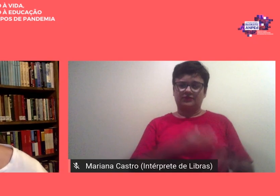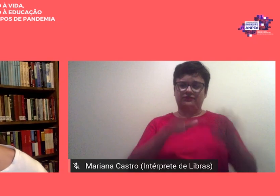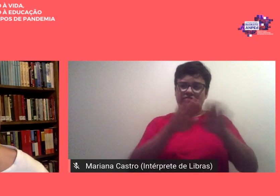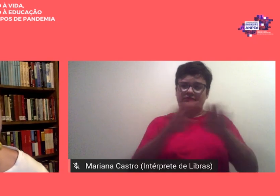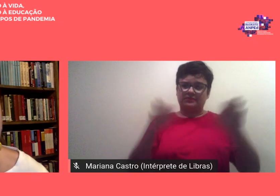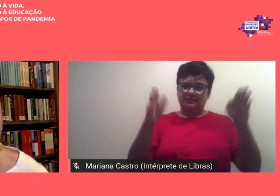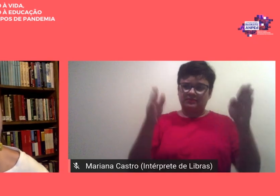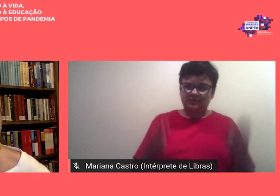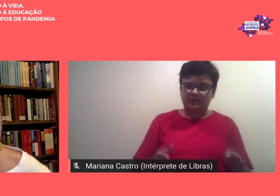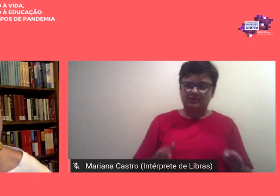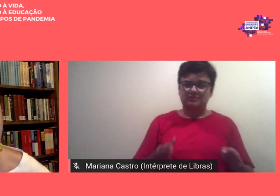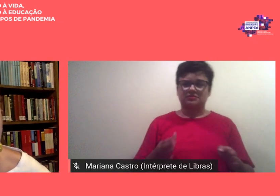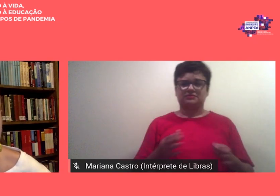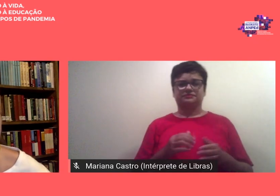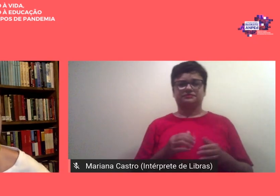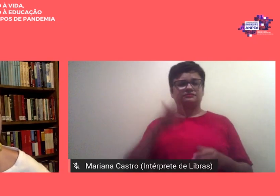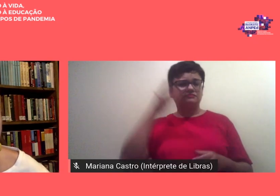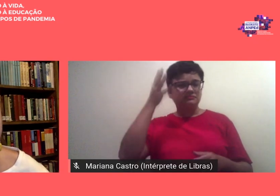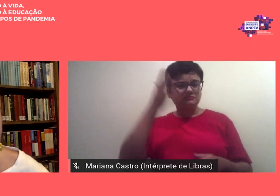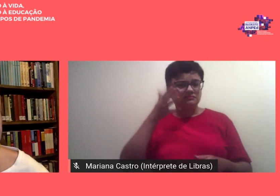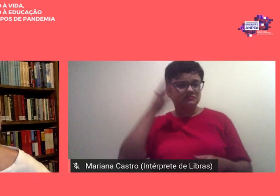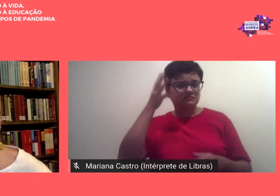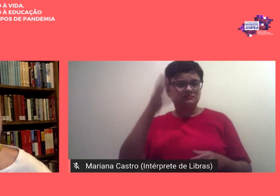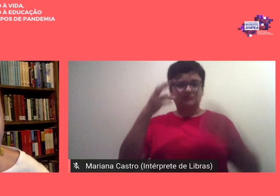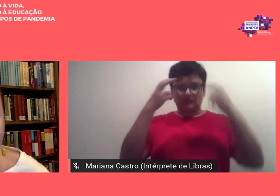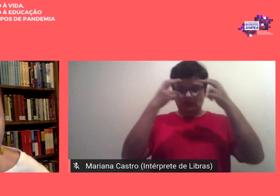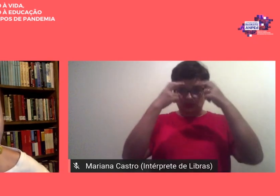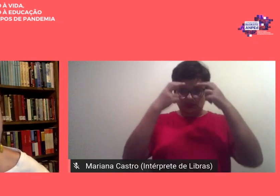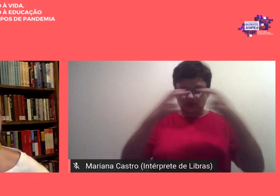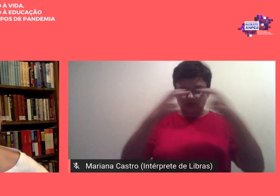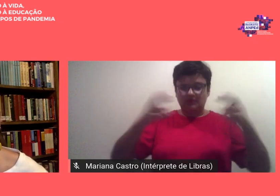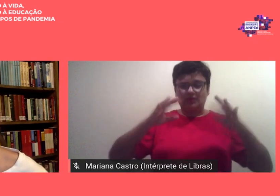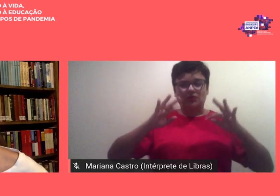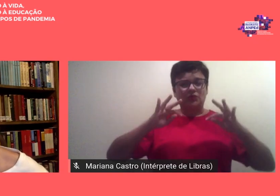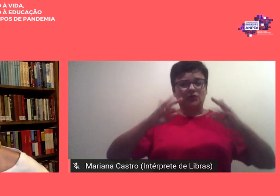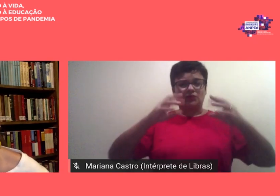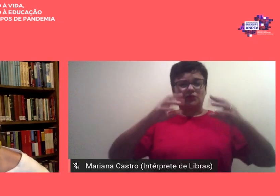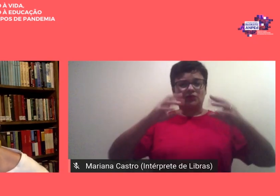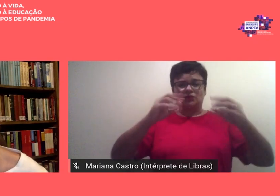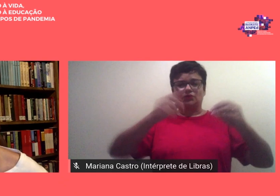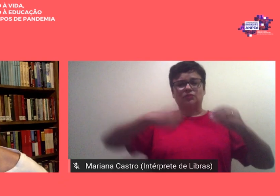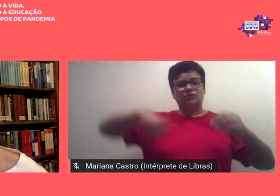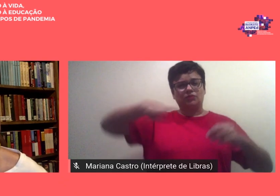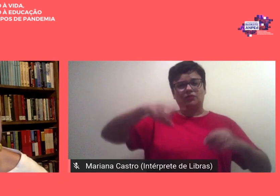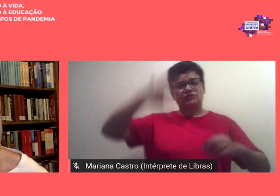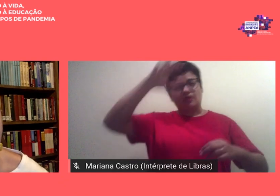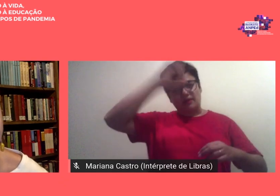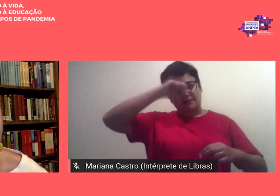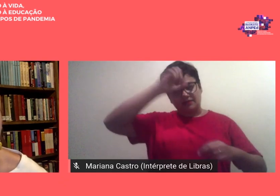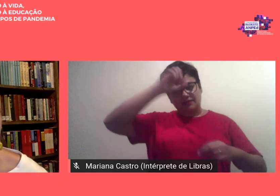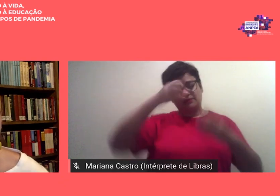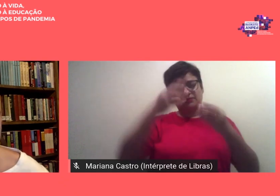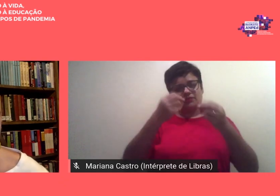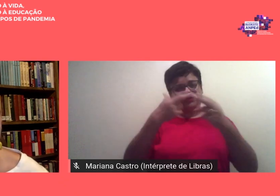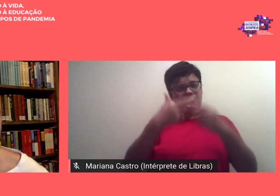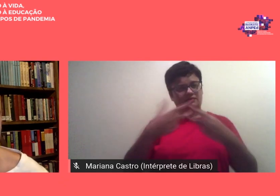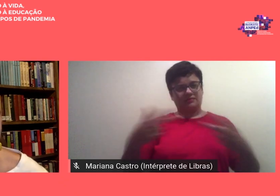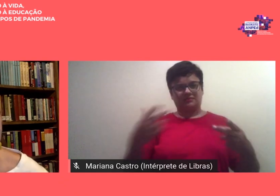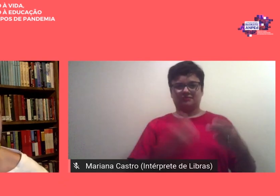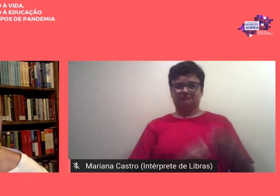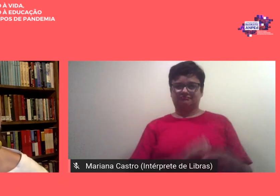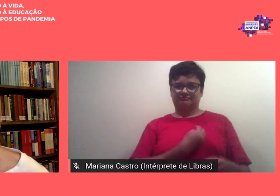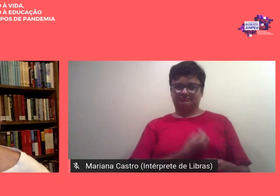nas atividades culturais enfim nós aprendemos muito com a realização desse evento e